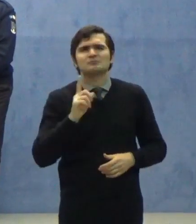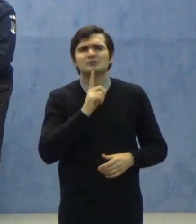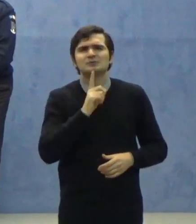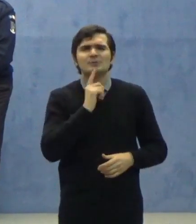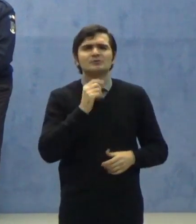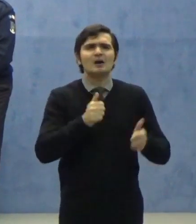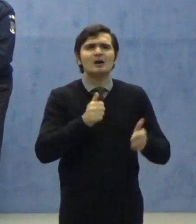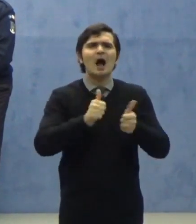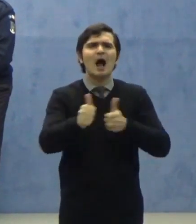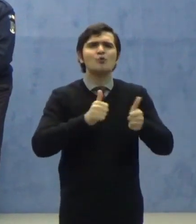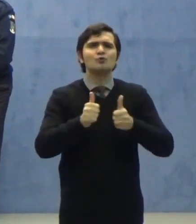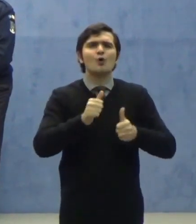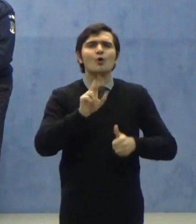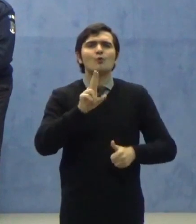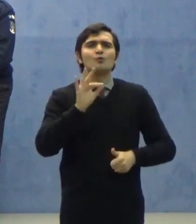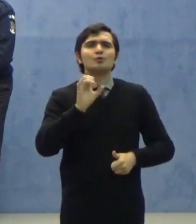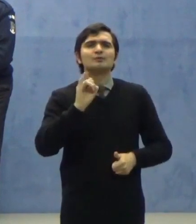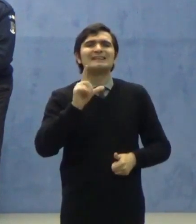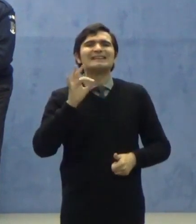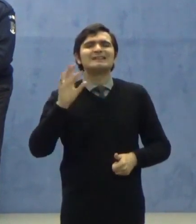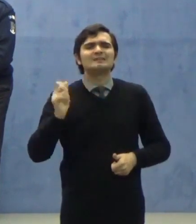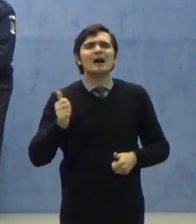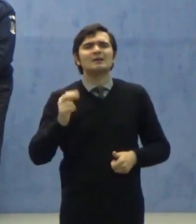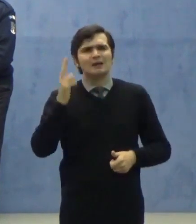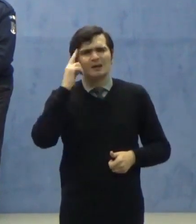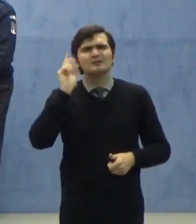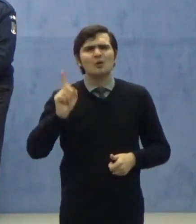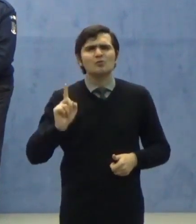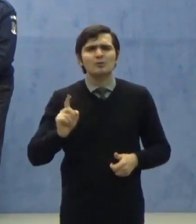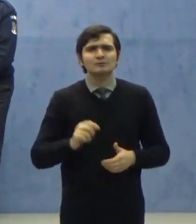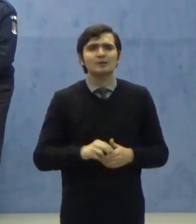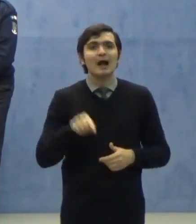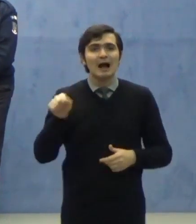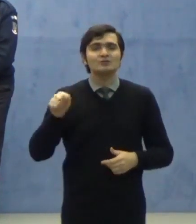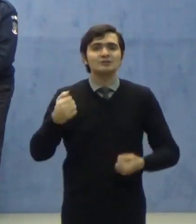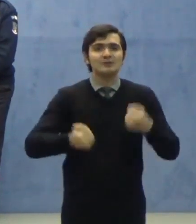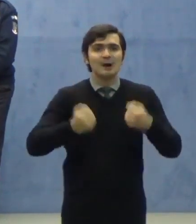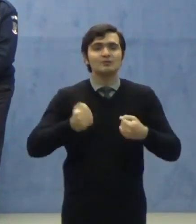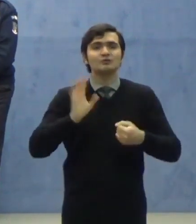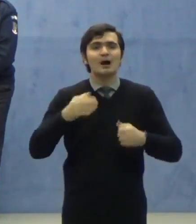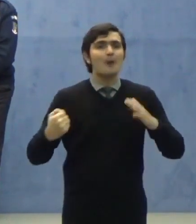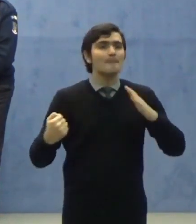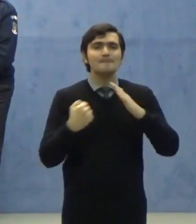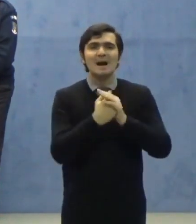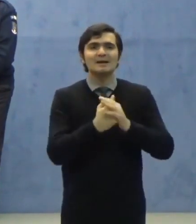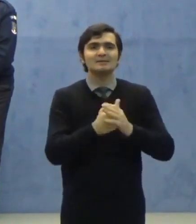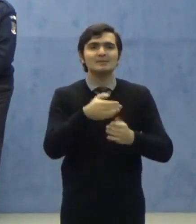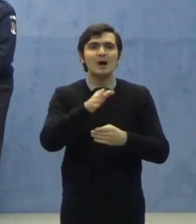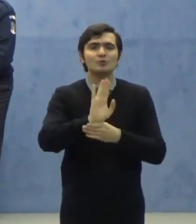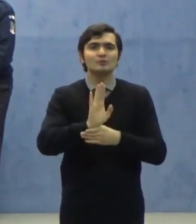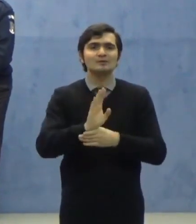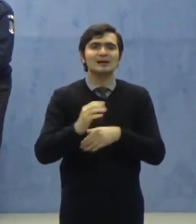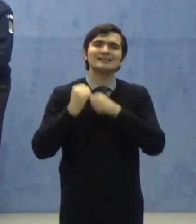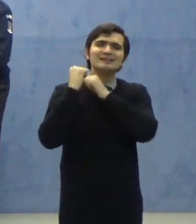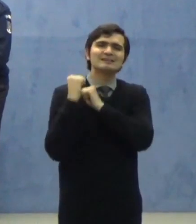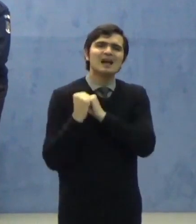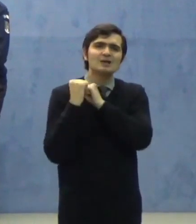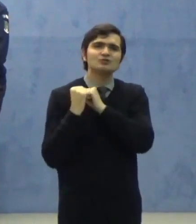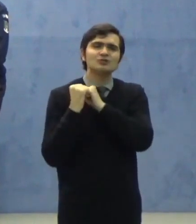uzuali în domeniul transportatorilor, care au maxima autorizată, sărcina